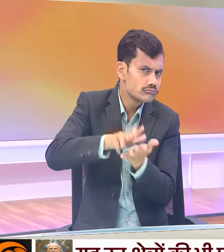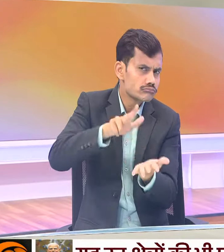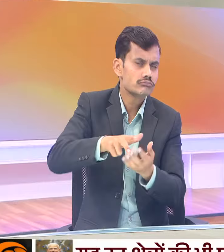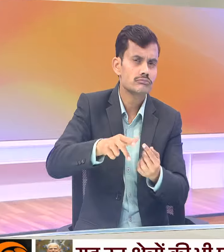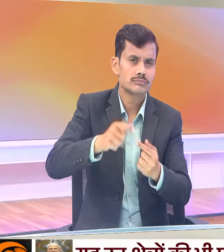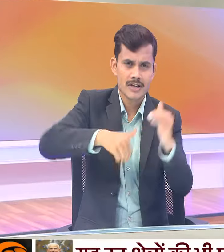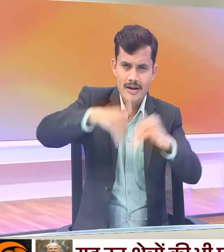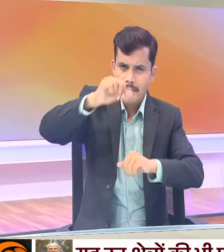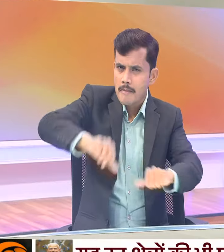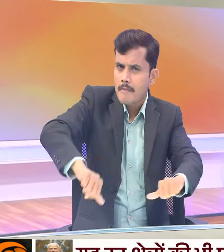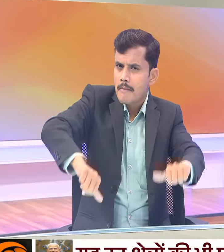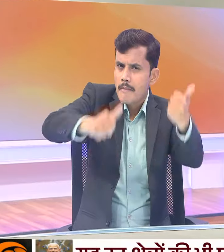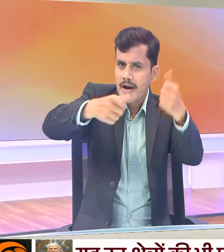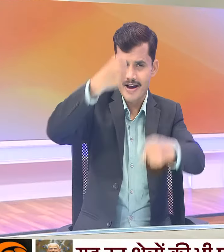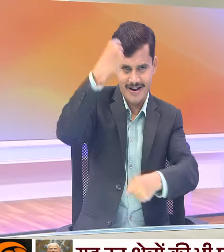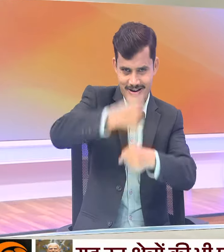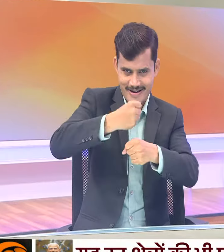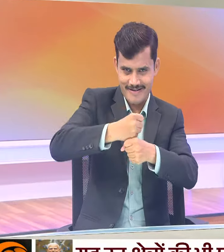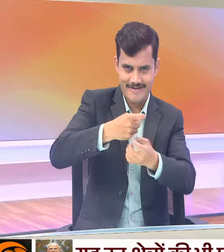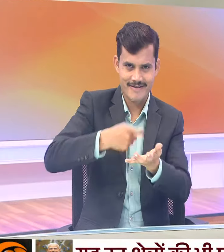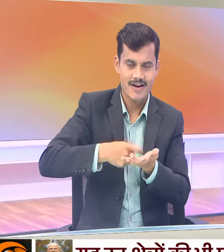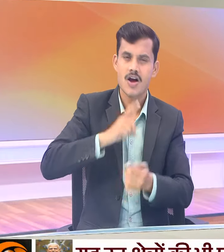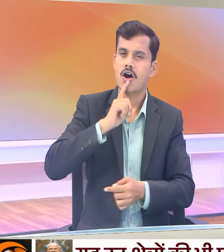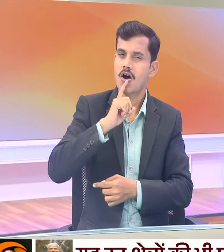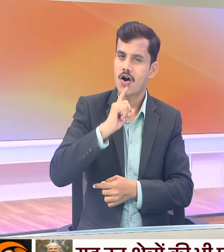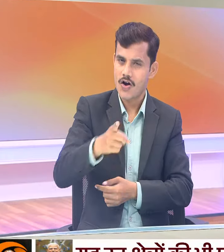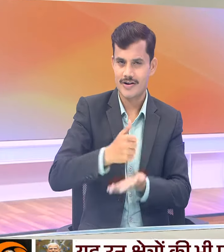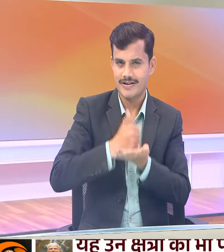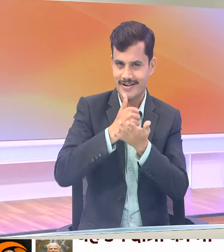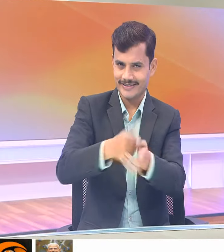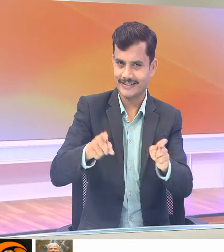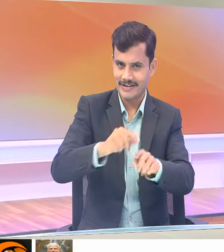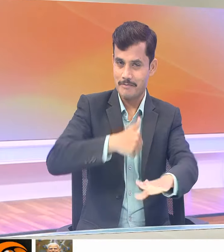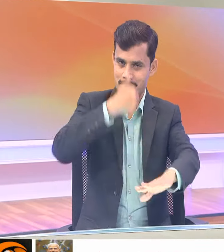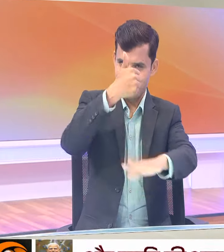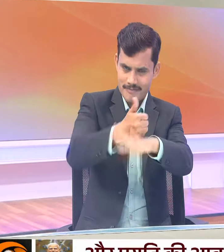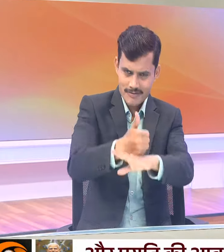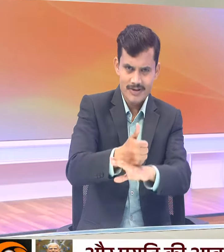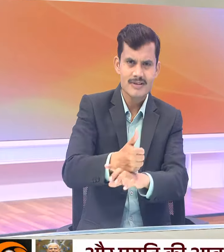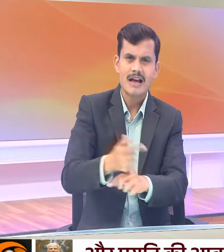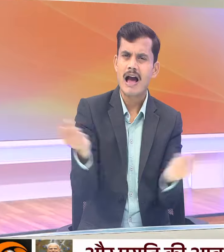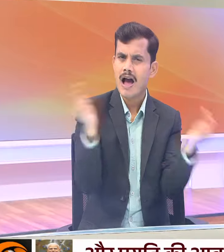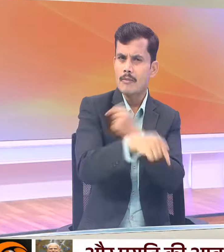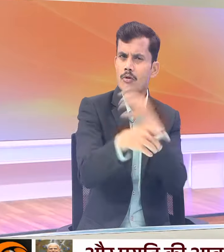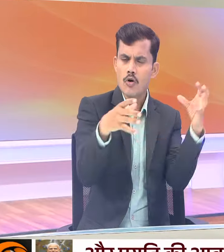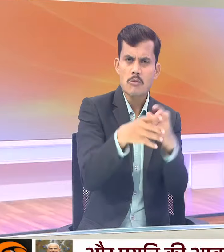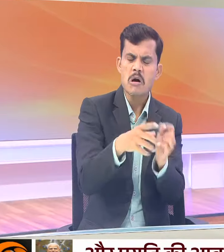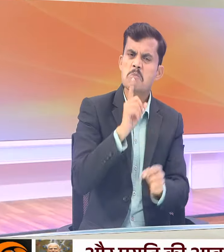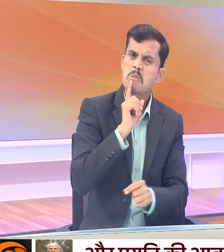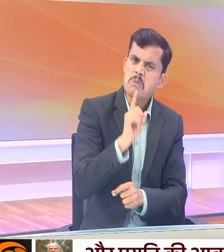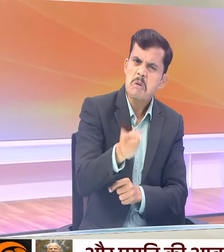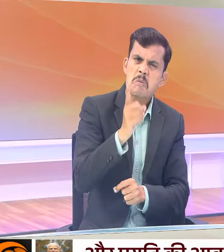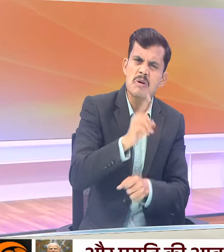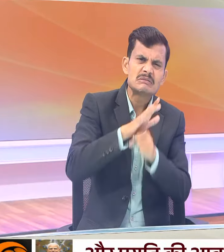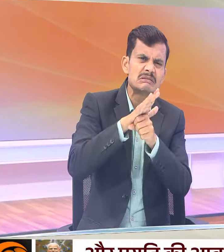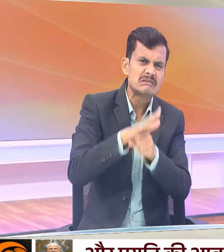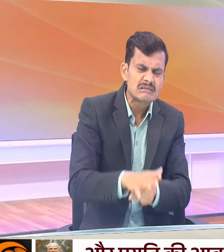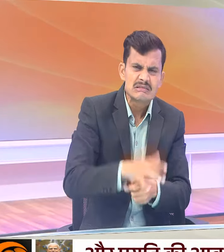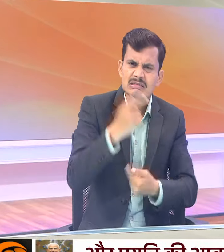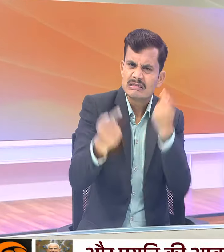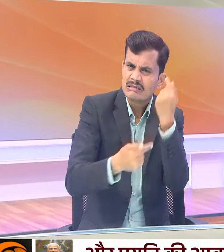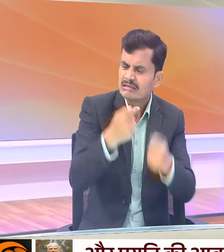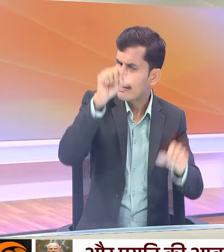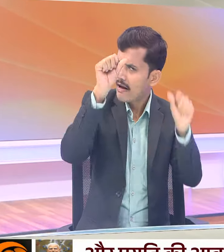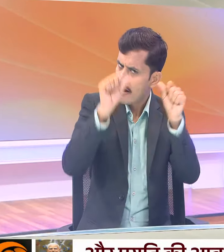सरकार को सेवा करने का आदेश दिया। उसकी आवाज को कुचलने का अलोकतांत्रिक प्रियास